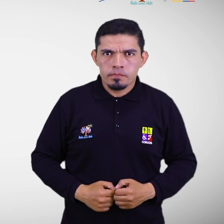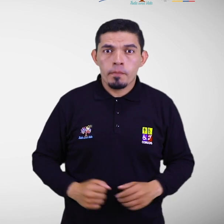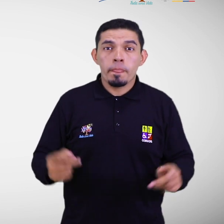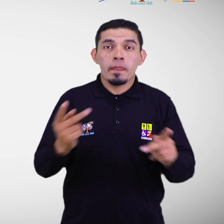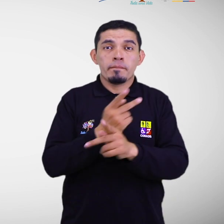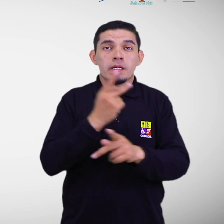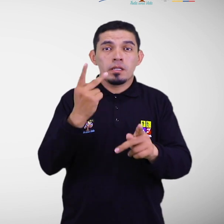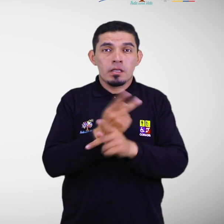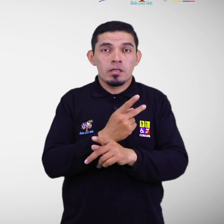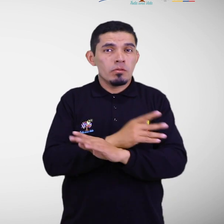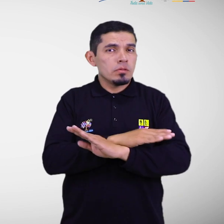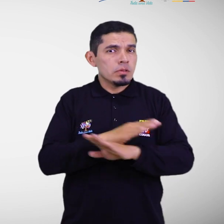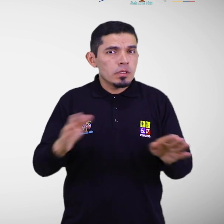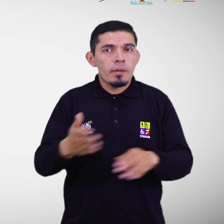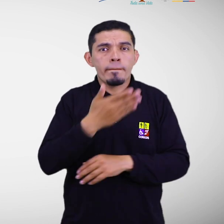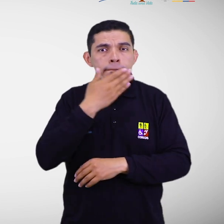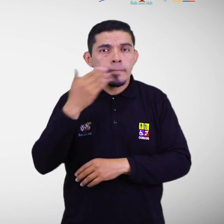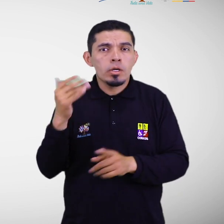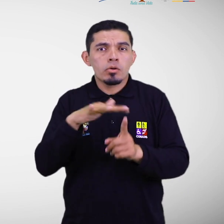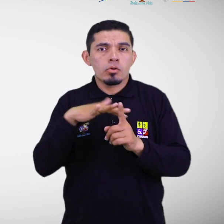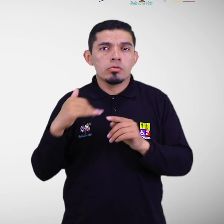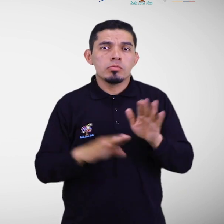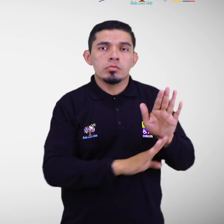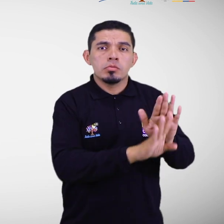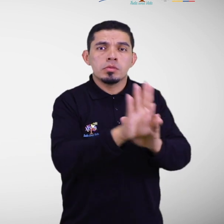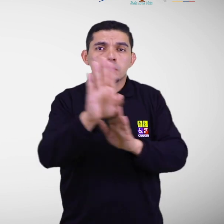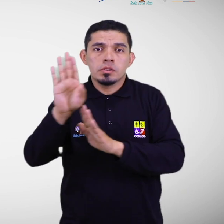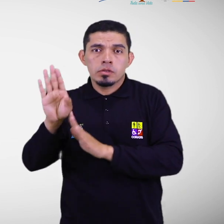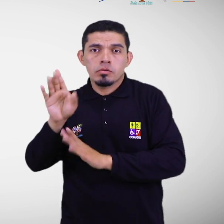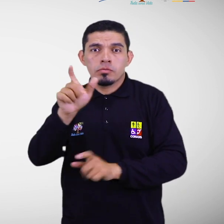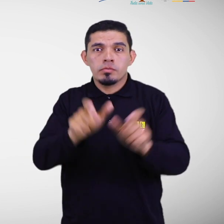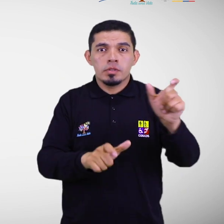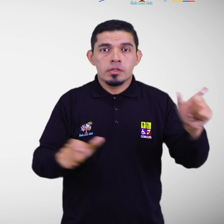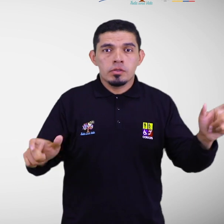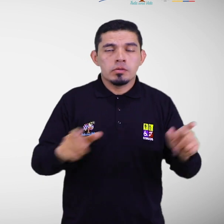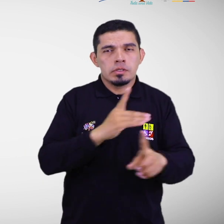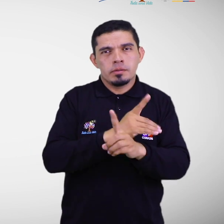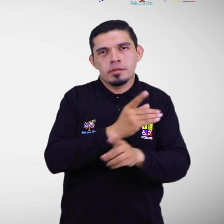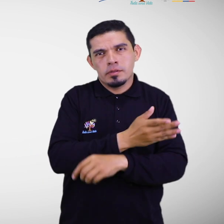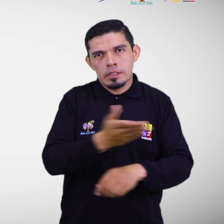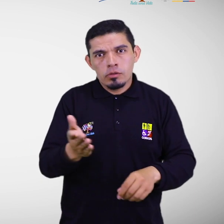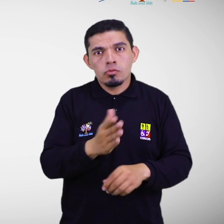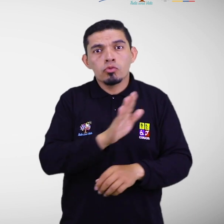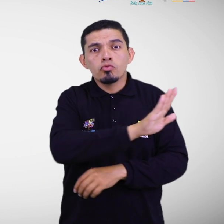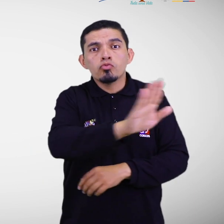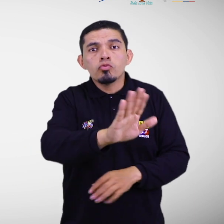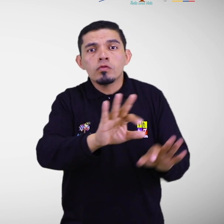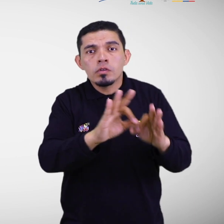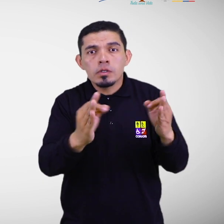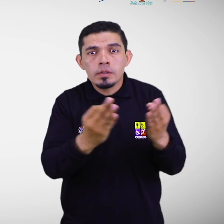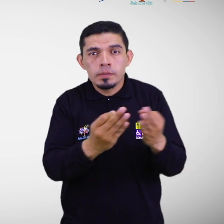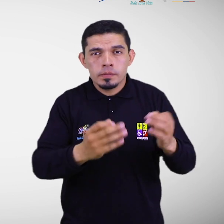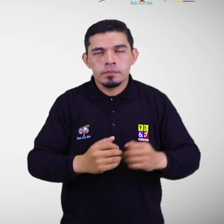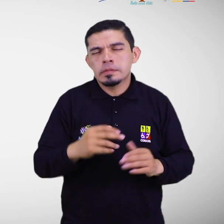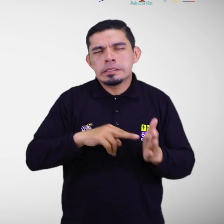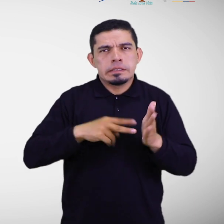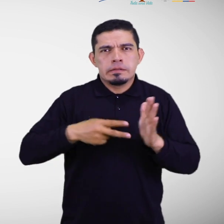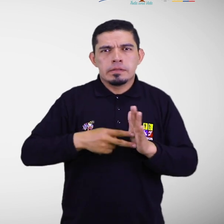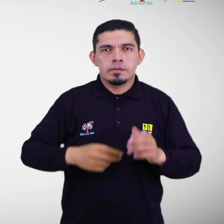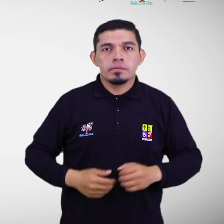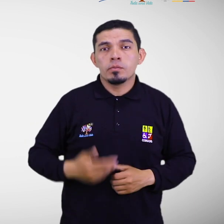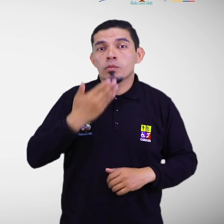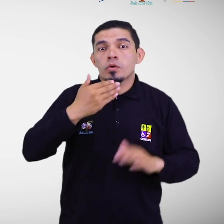riesgos y asegurando condiciones para el desarrollo futuro de las personas con discapacidad y sus familias, es decir que,